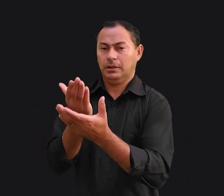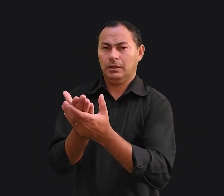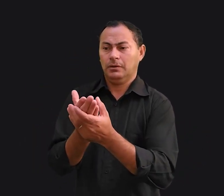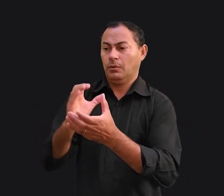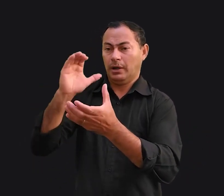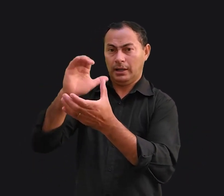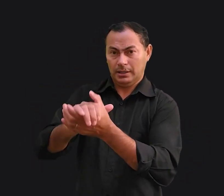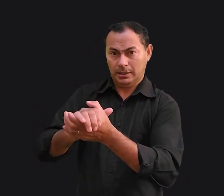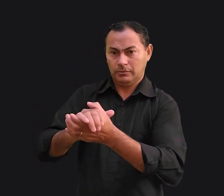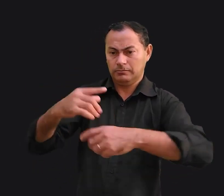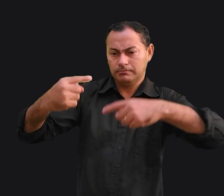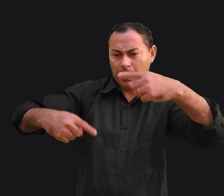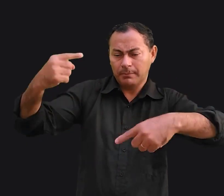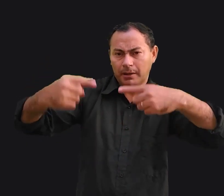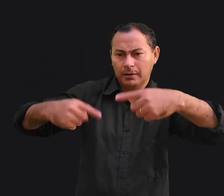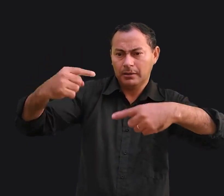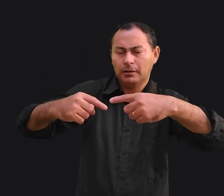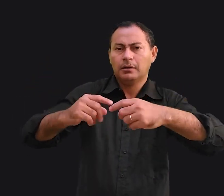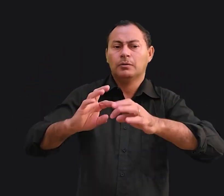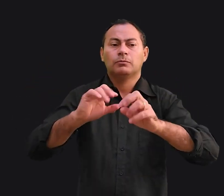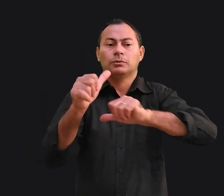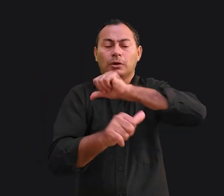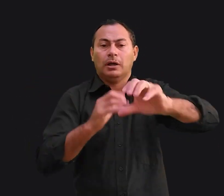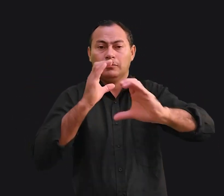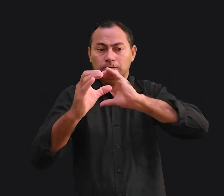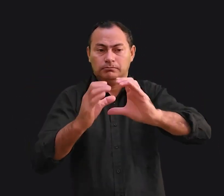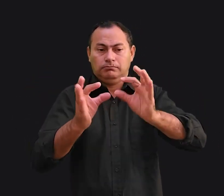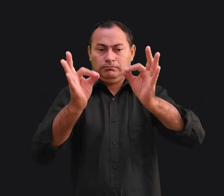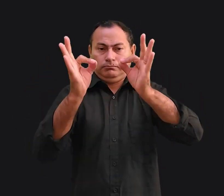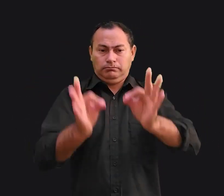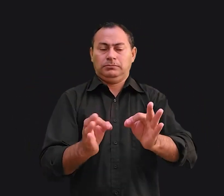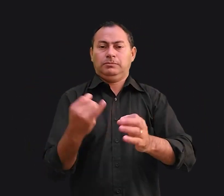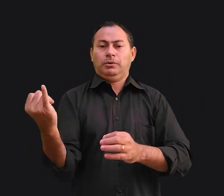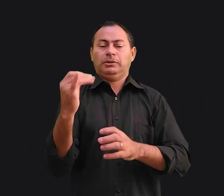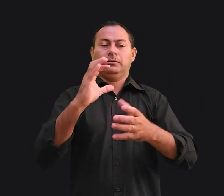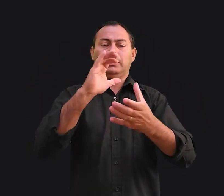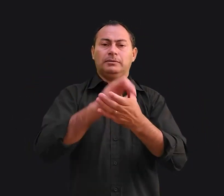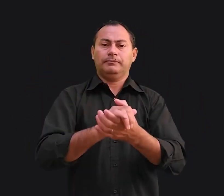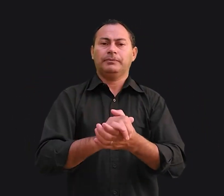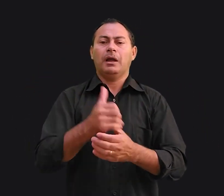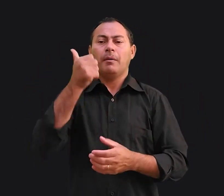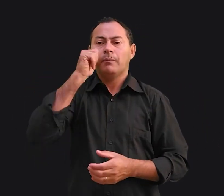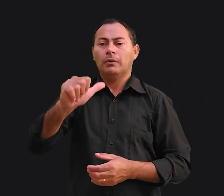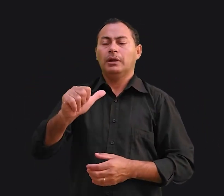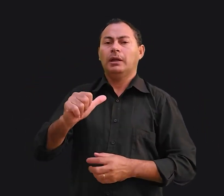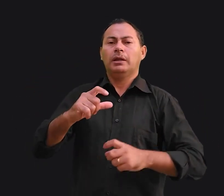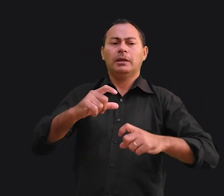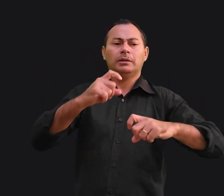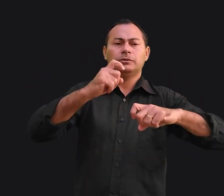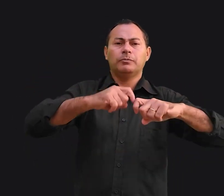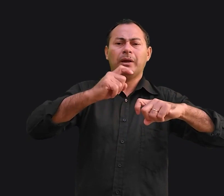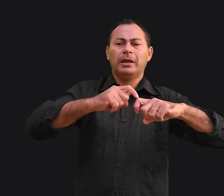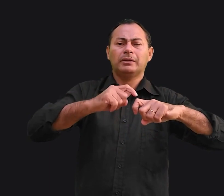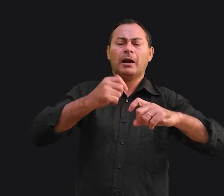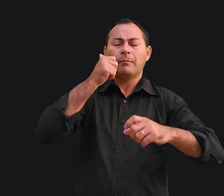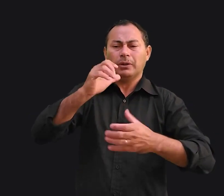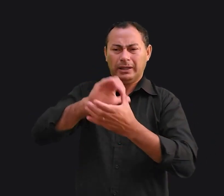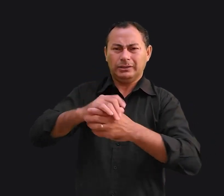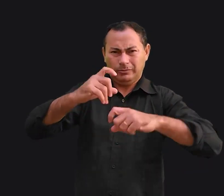com casais em que discutíamos sobre como tornar a comunicação prioridade no casamento, a esposa de um médico cirurgião fez um desabafo.